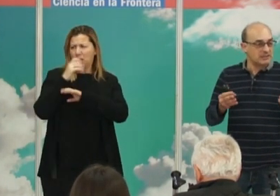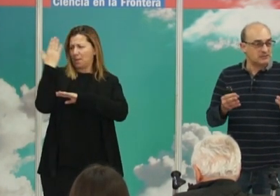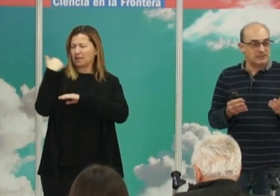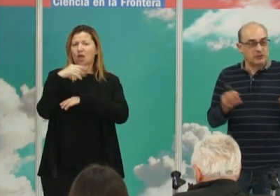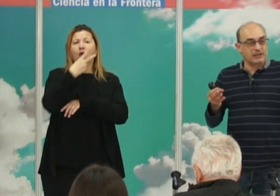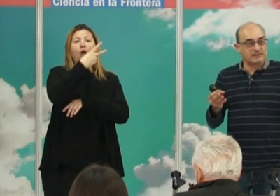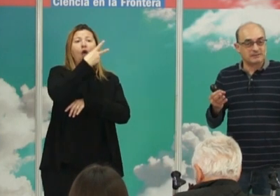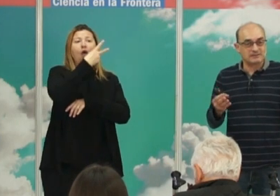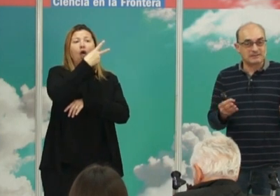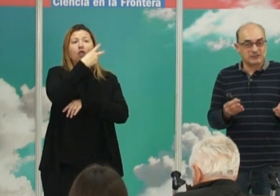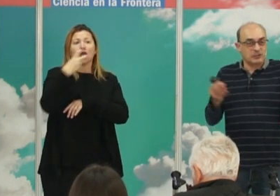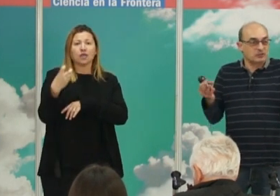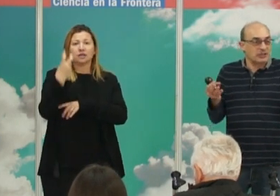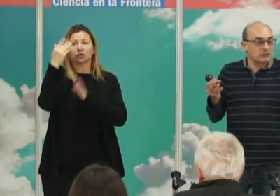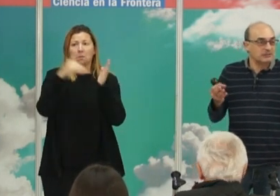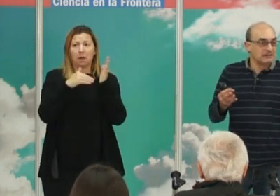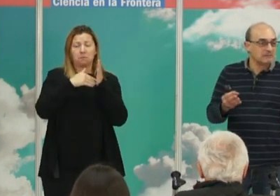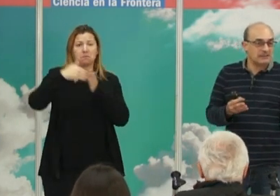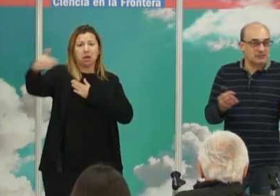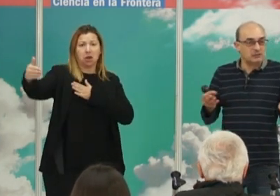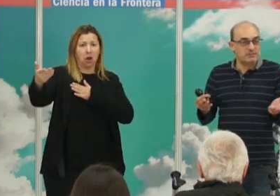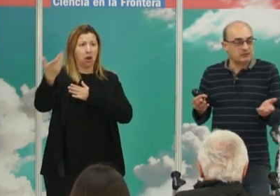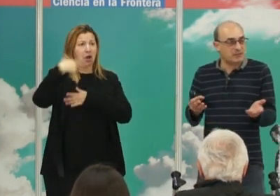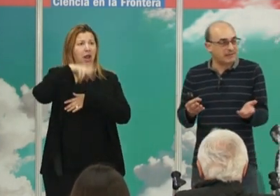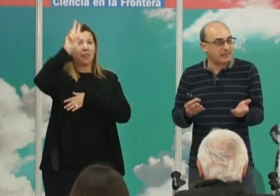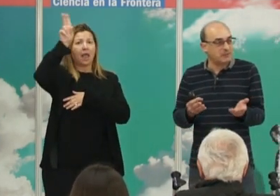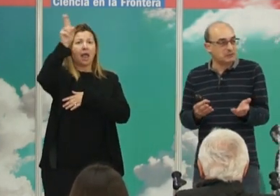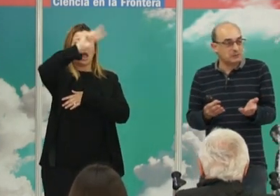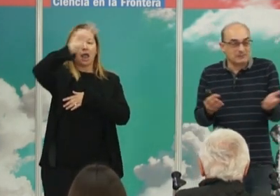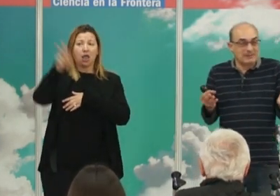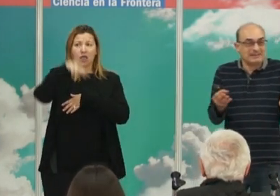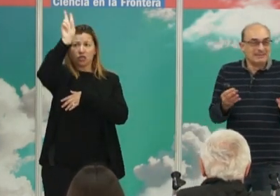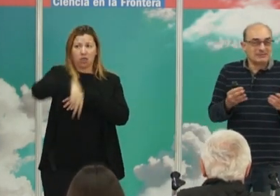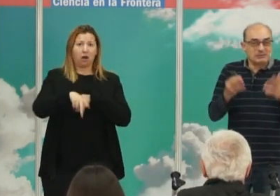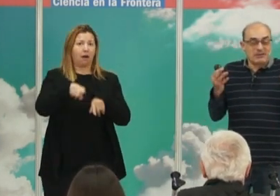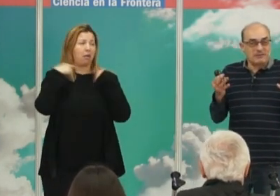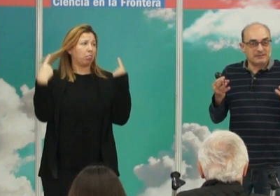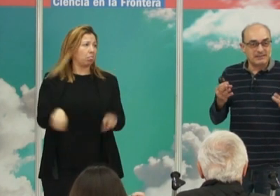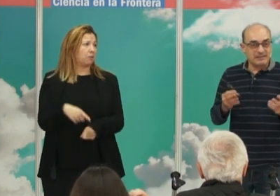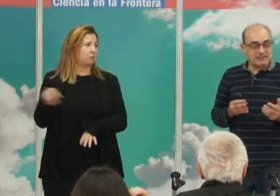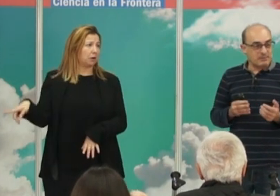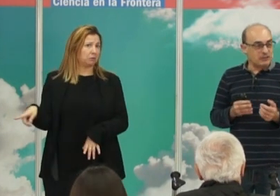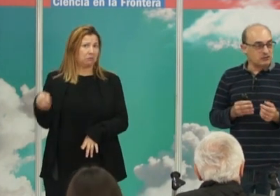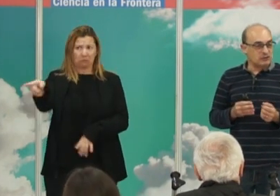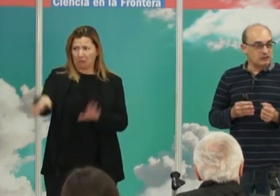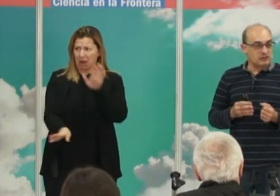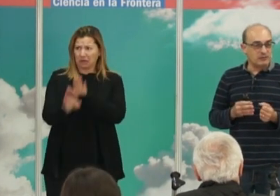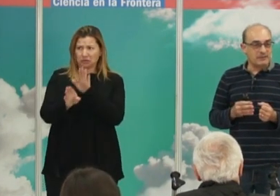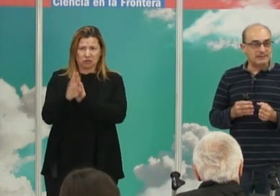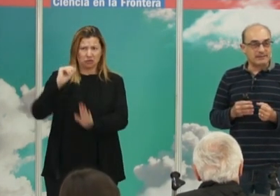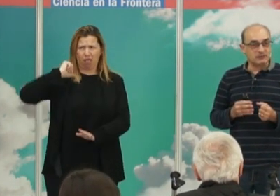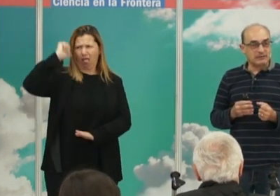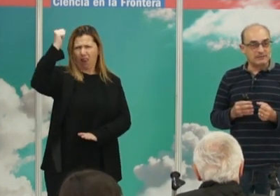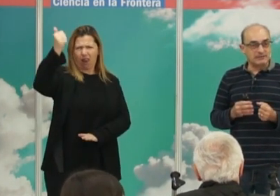millones de dólares. Y siguió siendo la segunda persona más rica del mundo. Son unas cifras que para nosotros